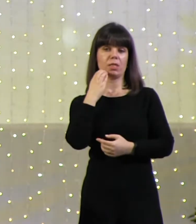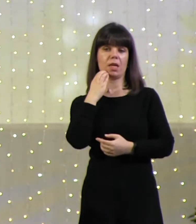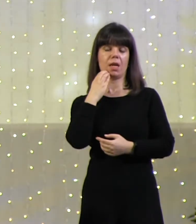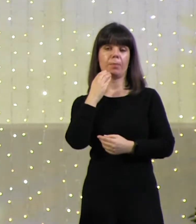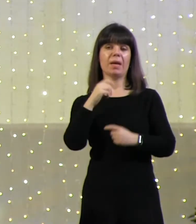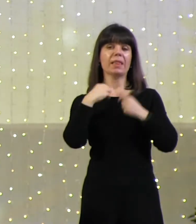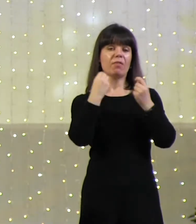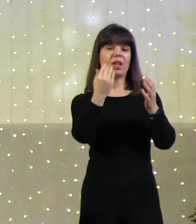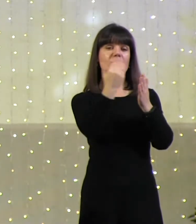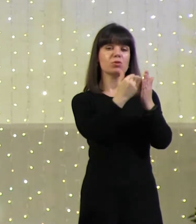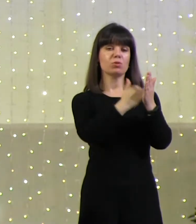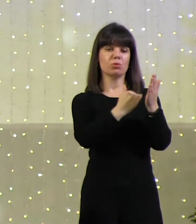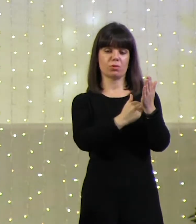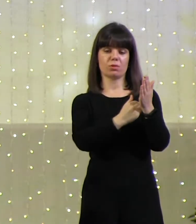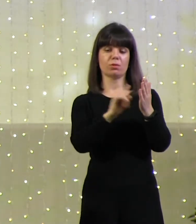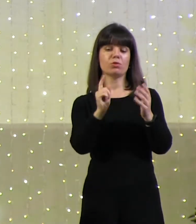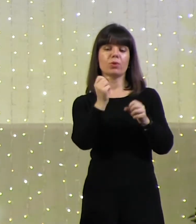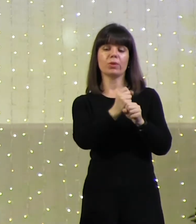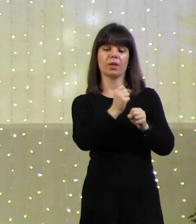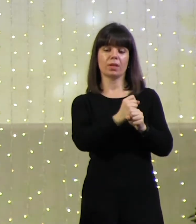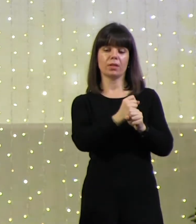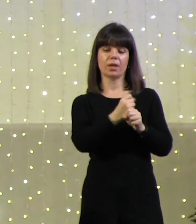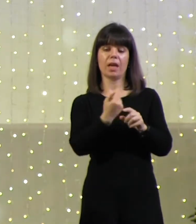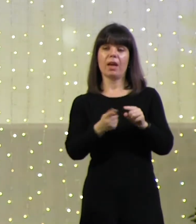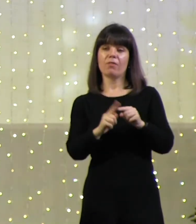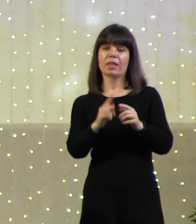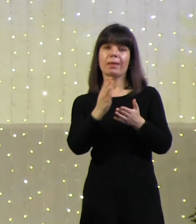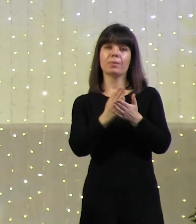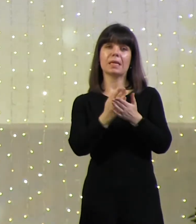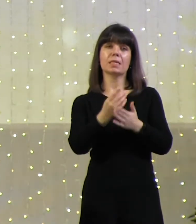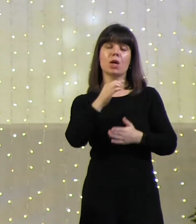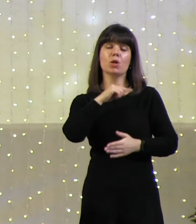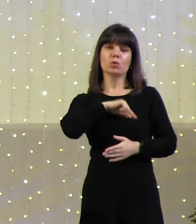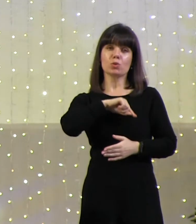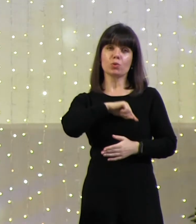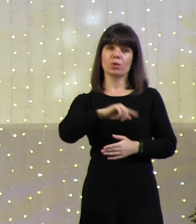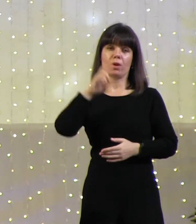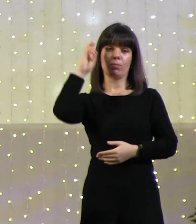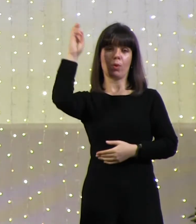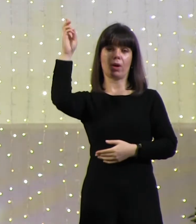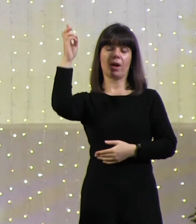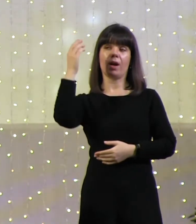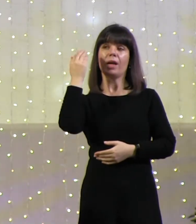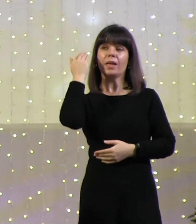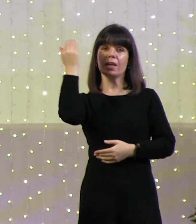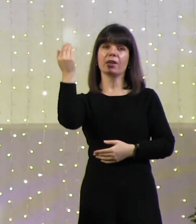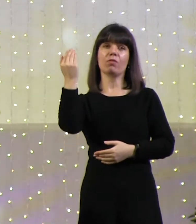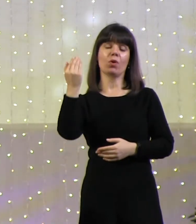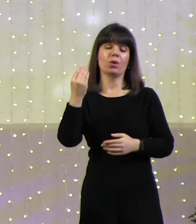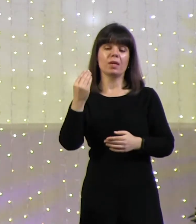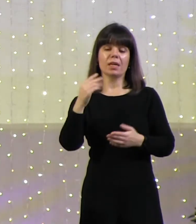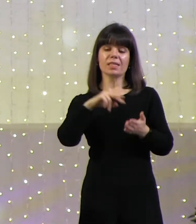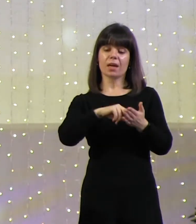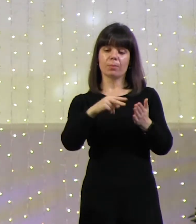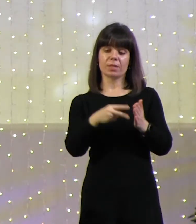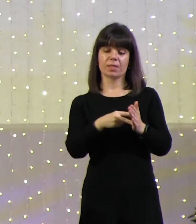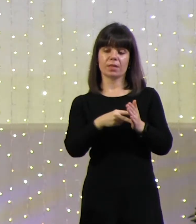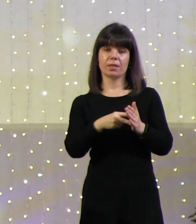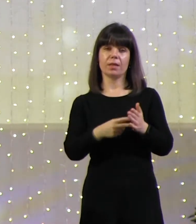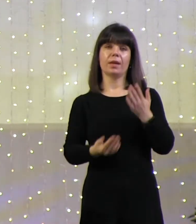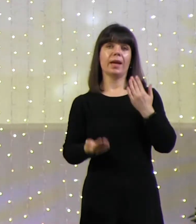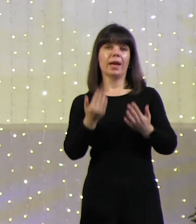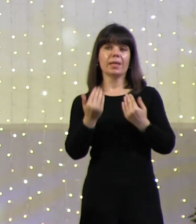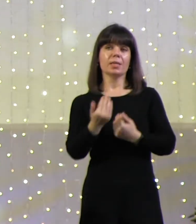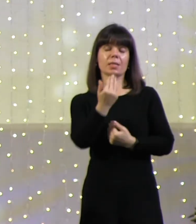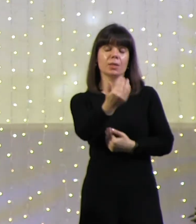В этом открывается сущность Бога, Его замысел. Если ты хочешь, человек, чтобы кто-то что-то сделал,